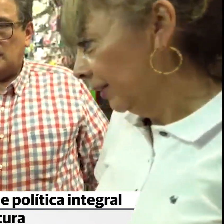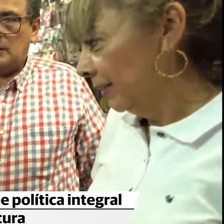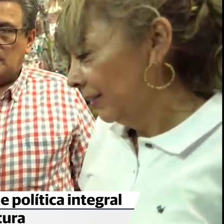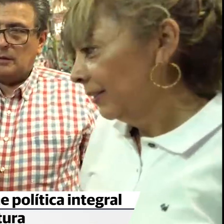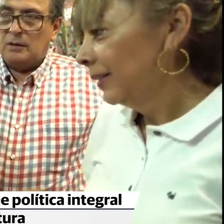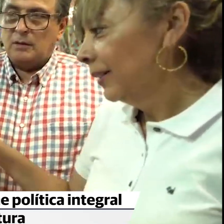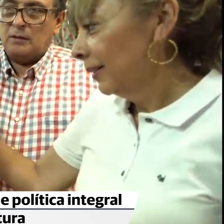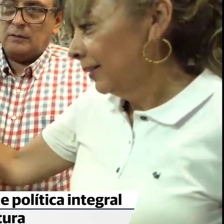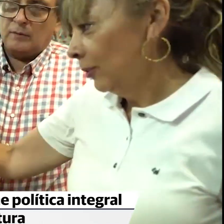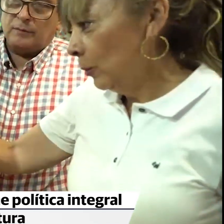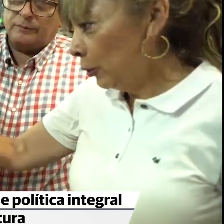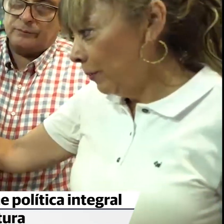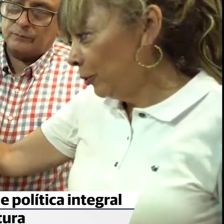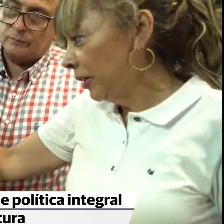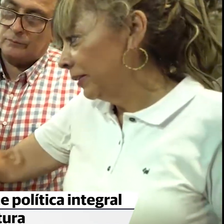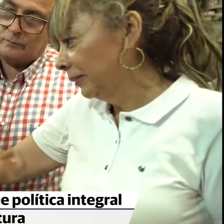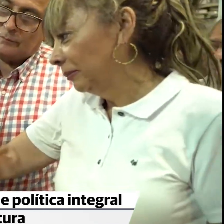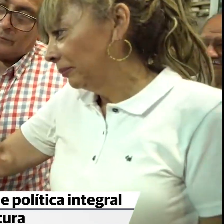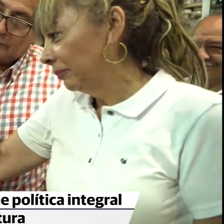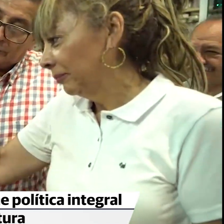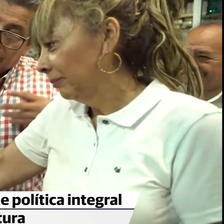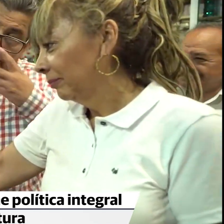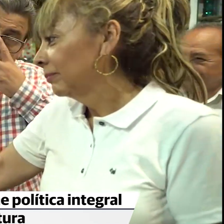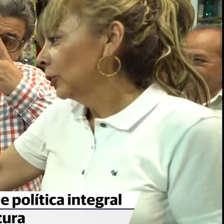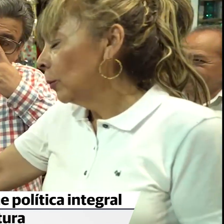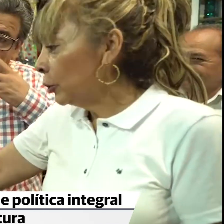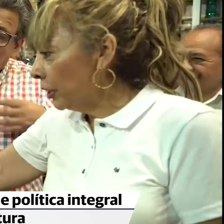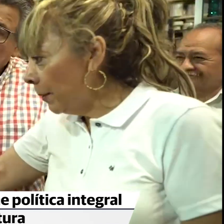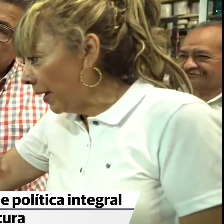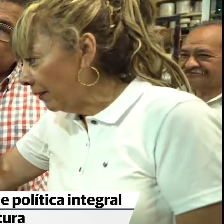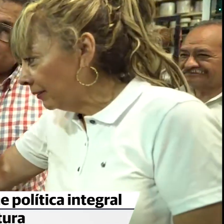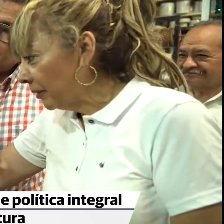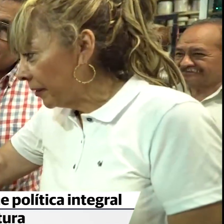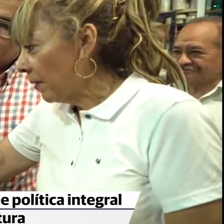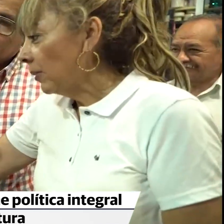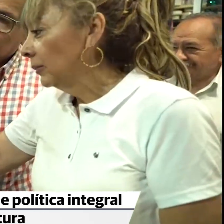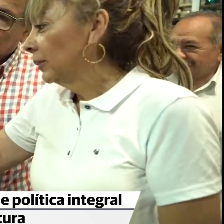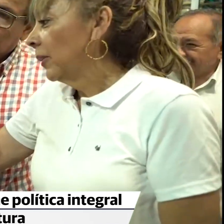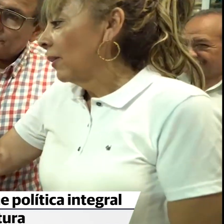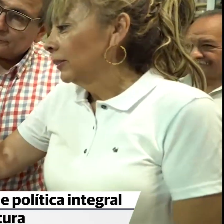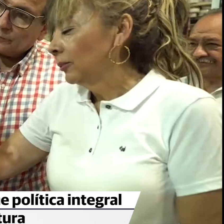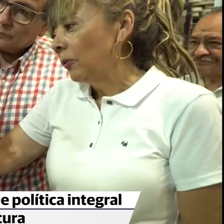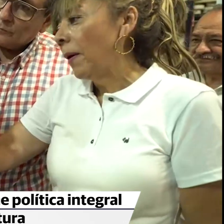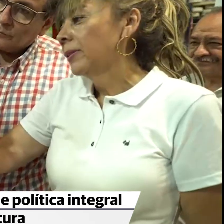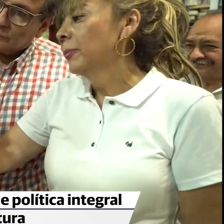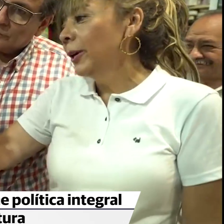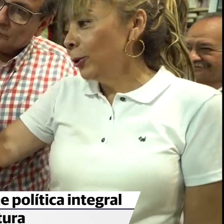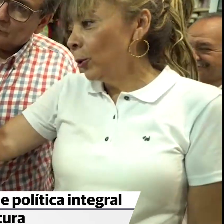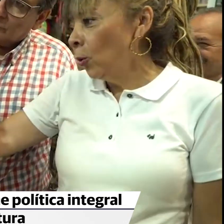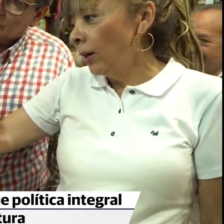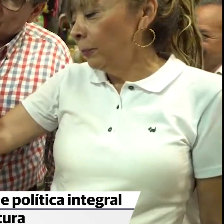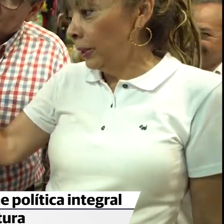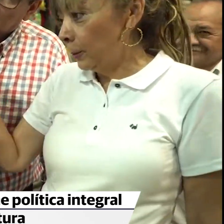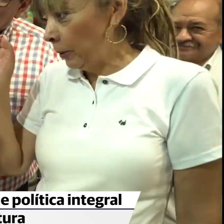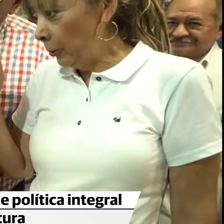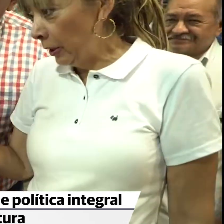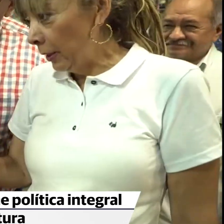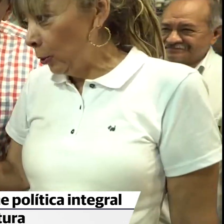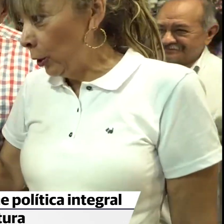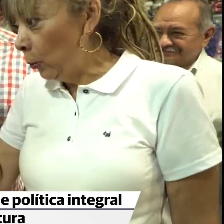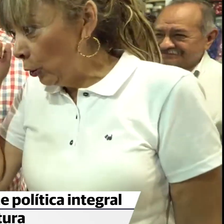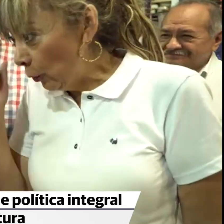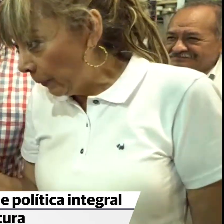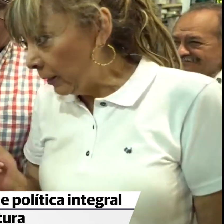las personas cuidadoras, puntualizó que podría plantearse la creación de estancias para adultos mayores. En el rubro deportivo, afirmó que